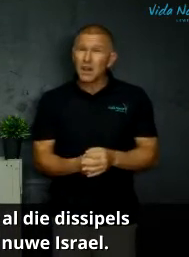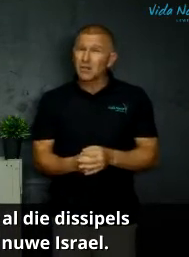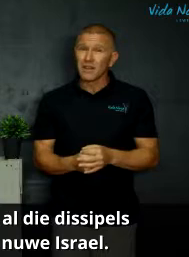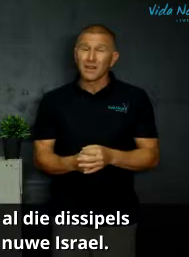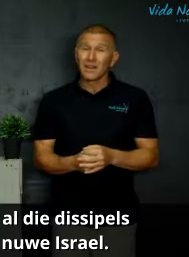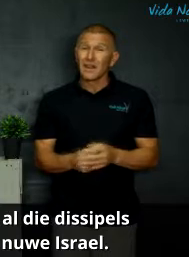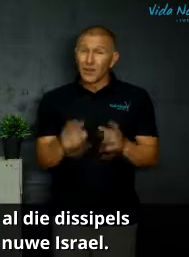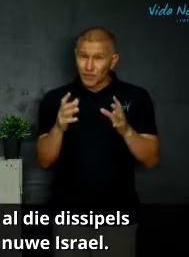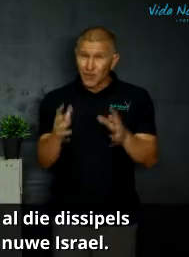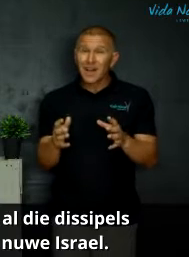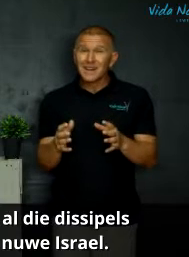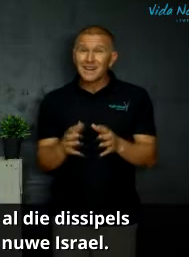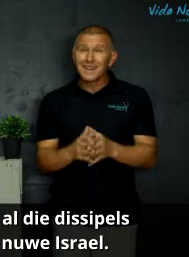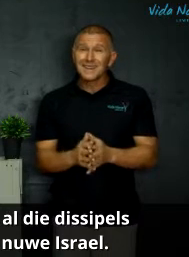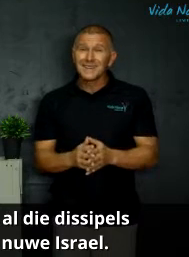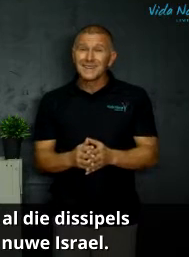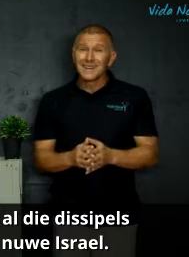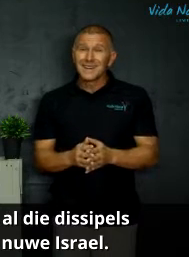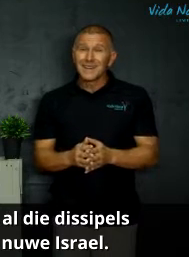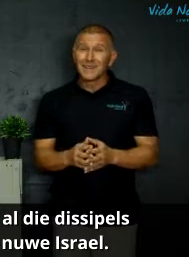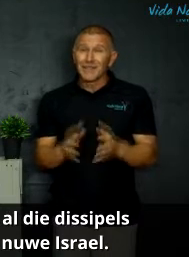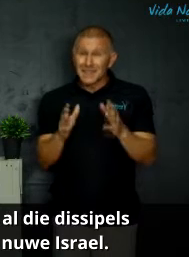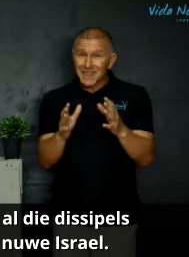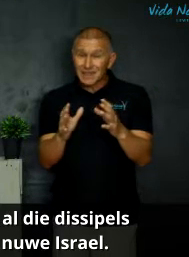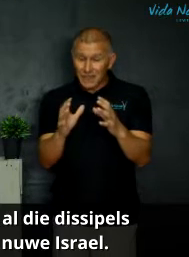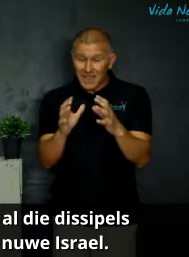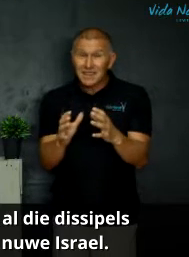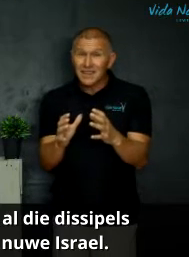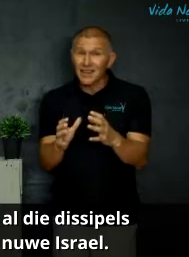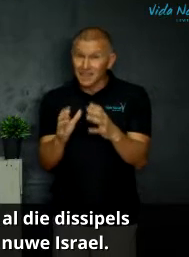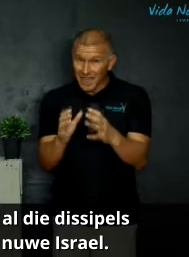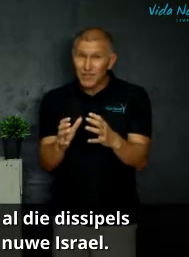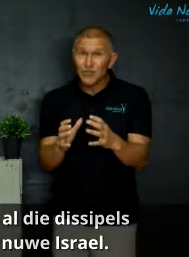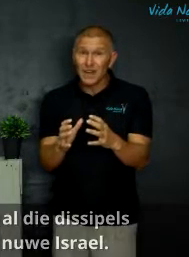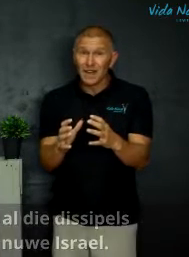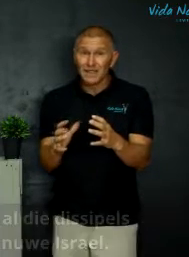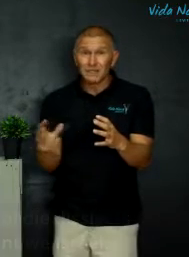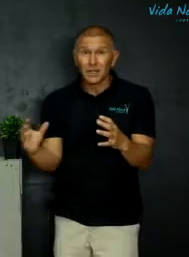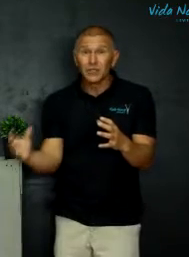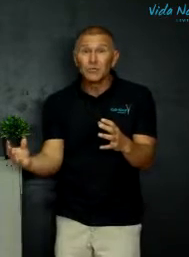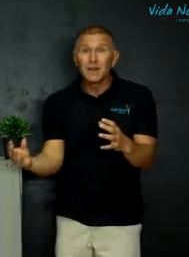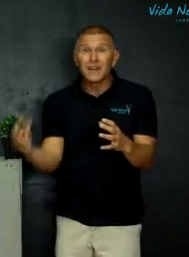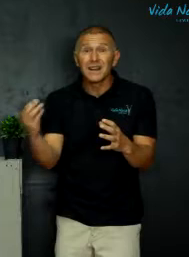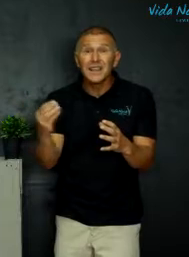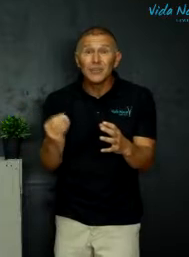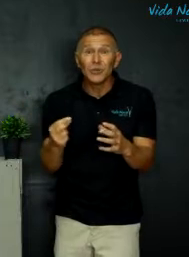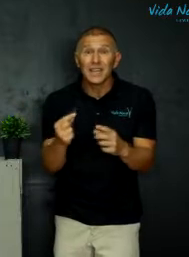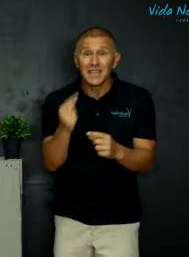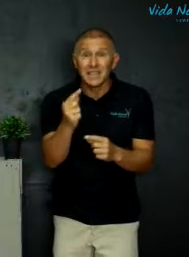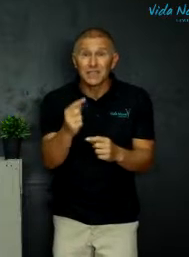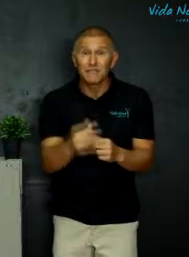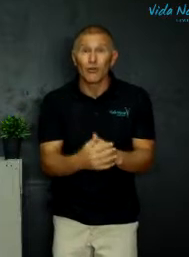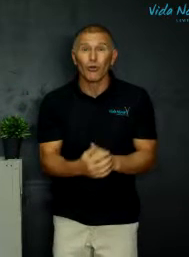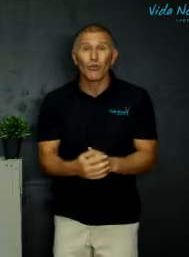belangrijk? Othou je handelinge? Daar was een tyd wat Israel net jode was, maar toe begin nie jode Jesus volg.